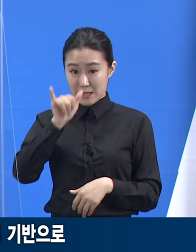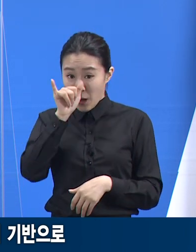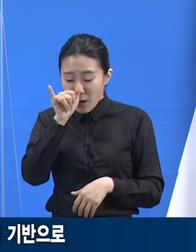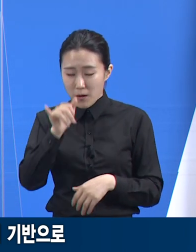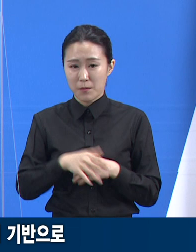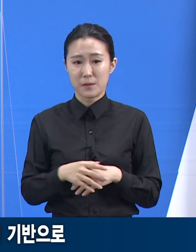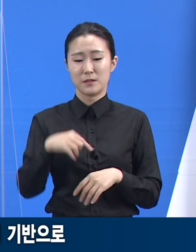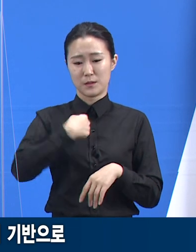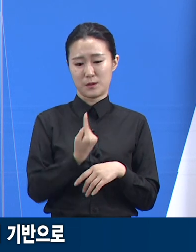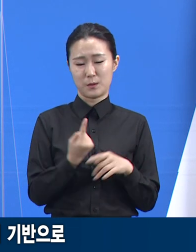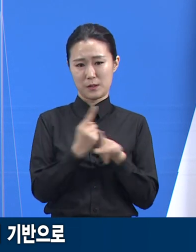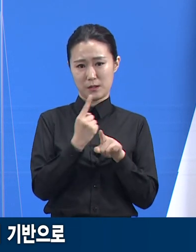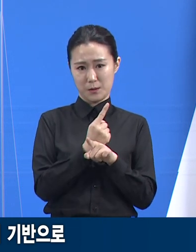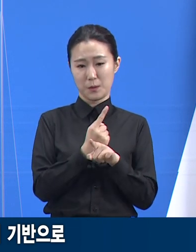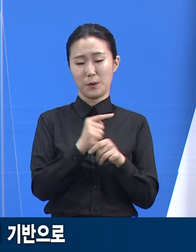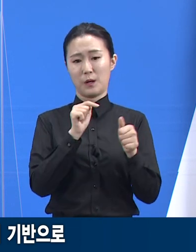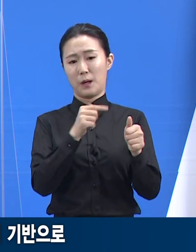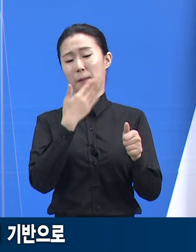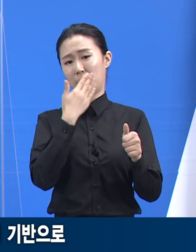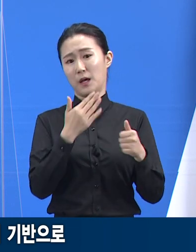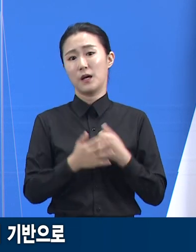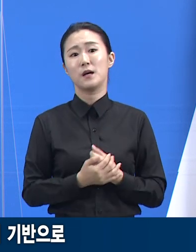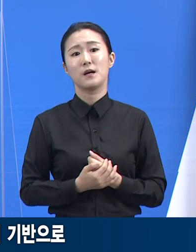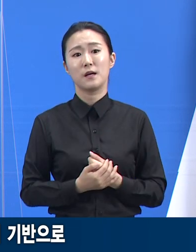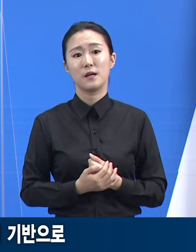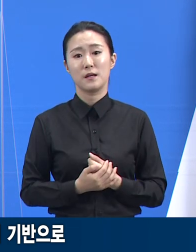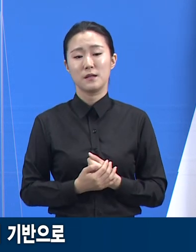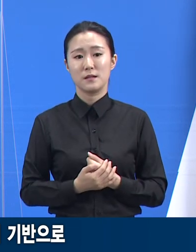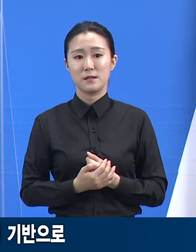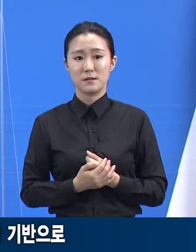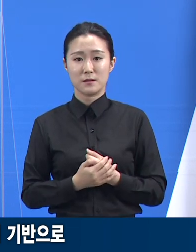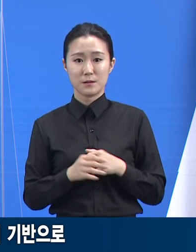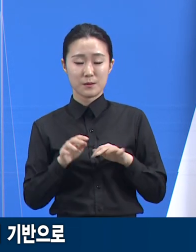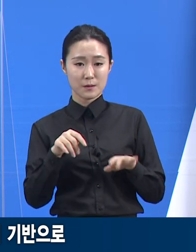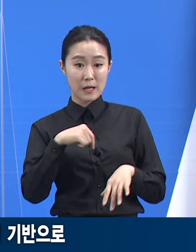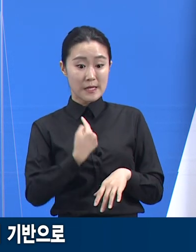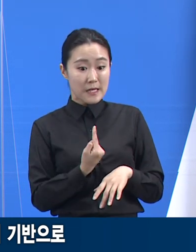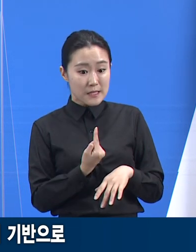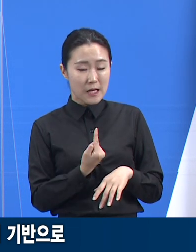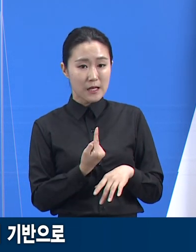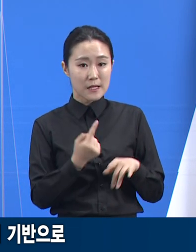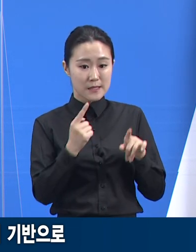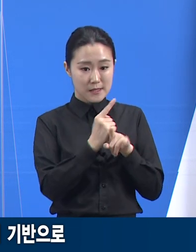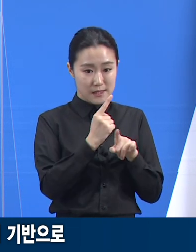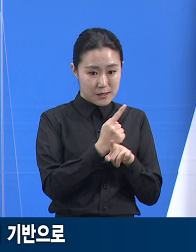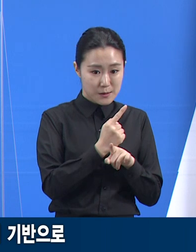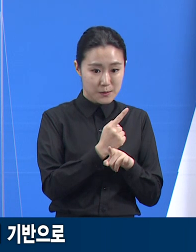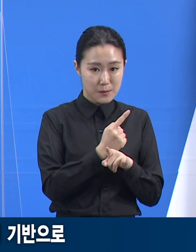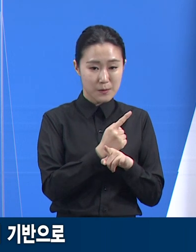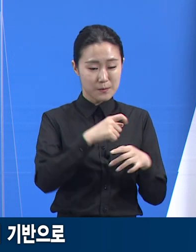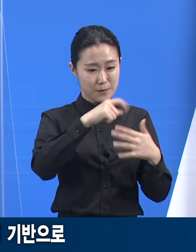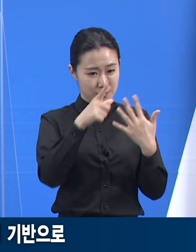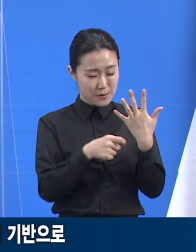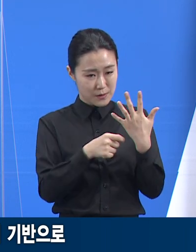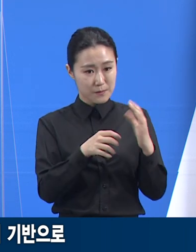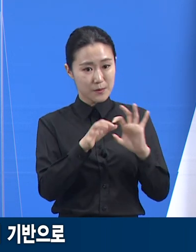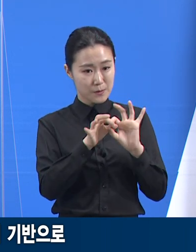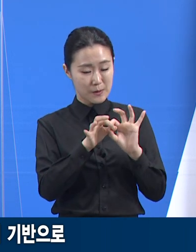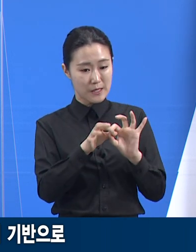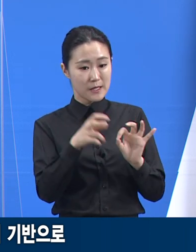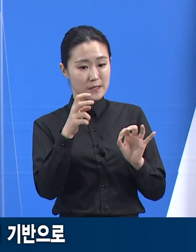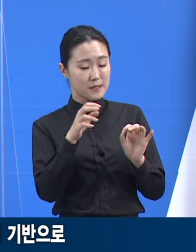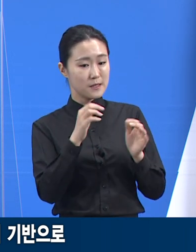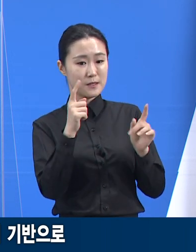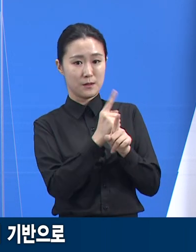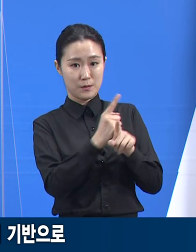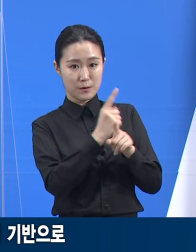288명이 자가치료 프로그램을 활용하여 관리를 받았고 현재 자가치료 진행 중인 인원은 55명입니다.